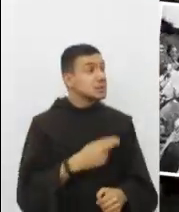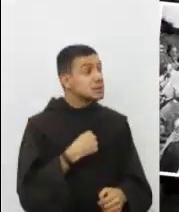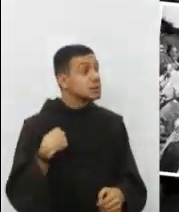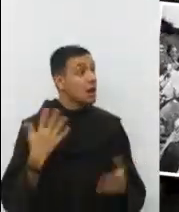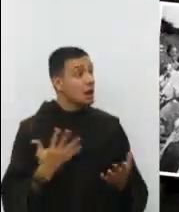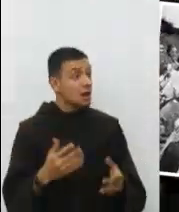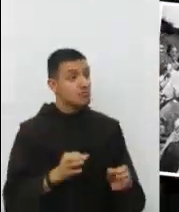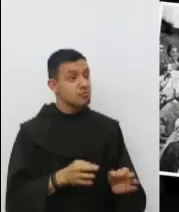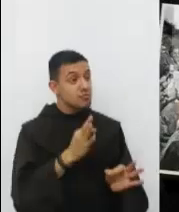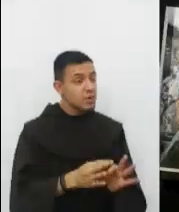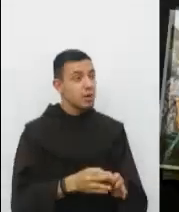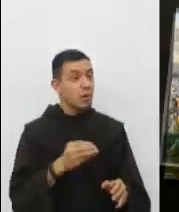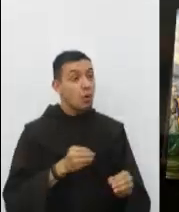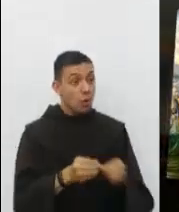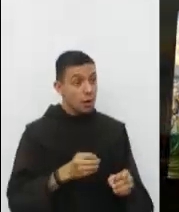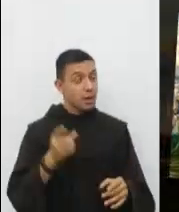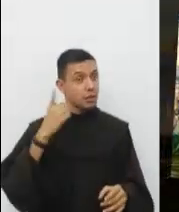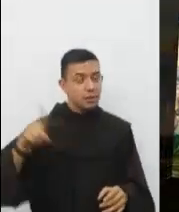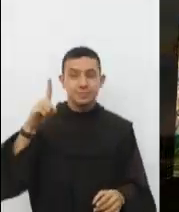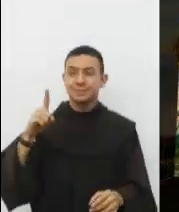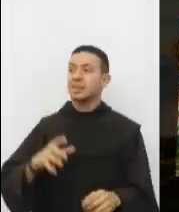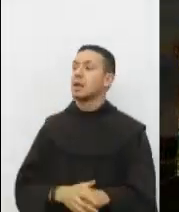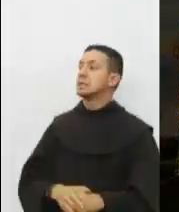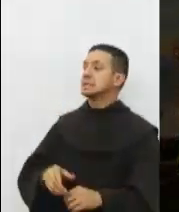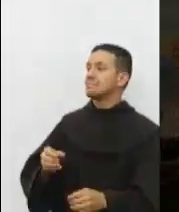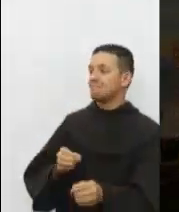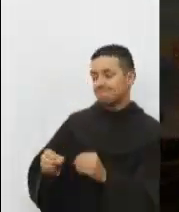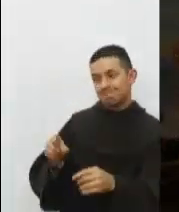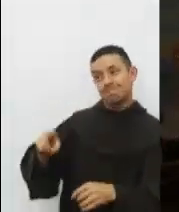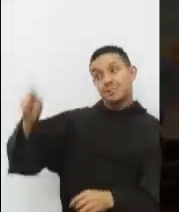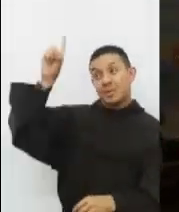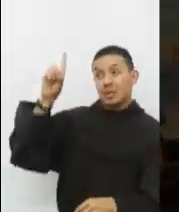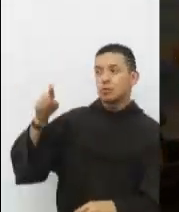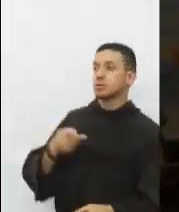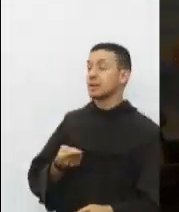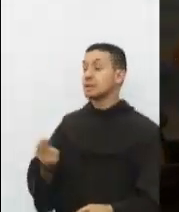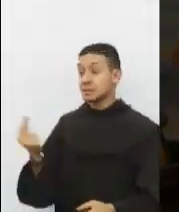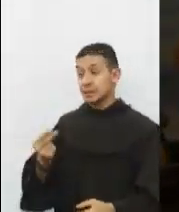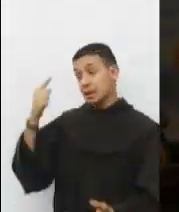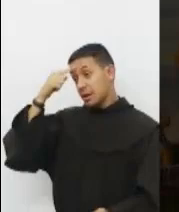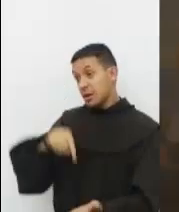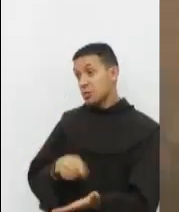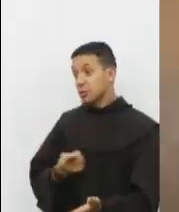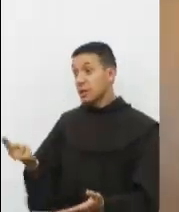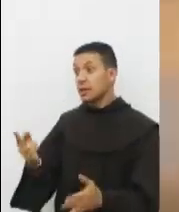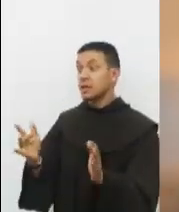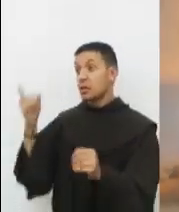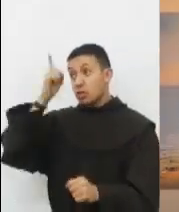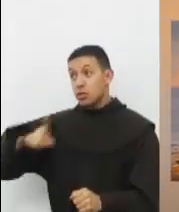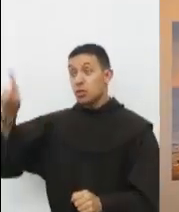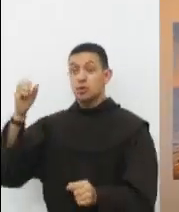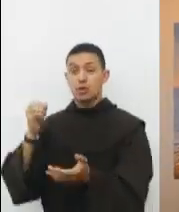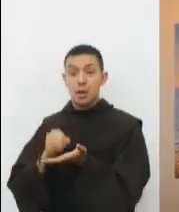realizar las obras de Dios? Respondió Jesús, La obra de Dios consiste en que crean en Aquel a quien Él ha